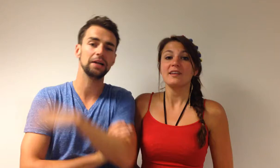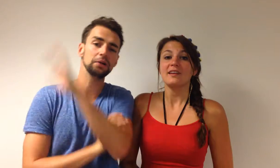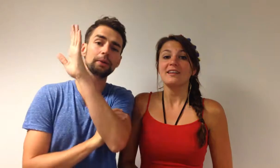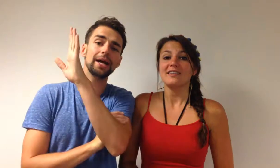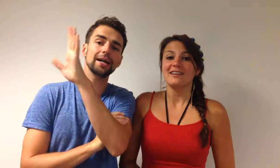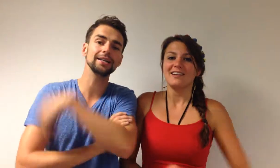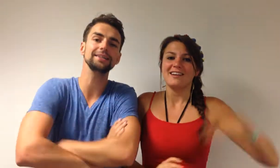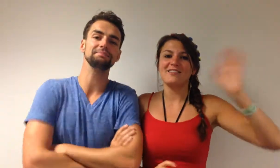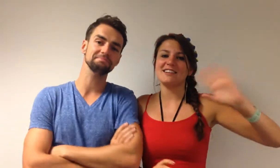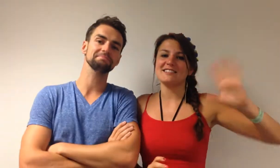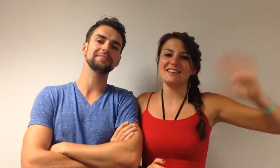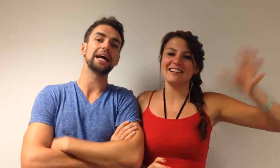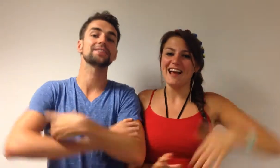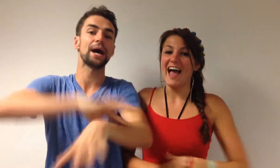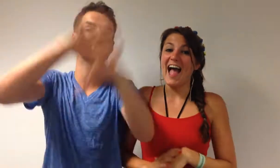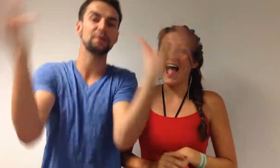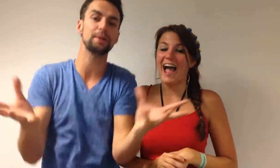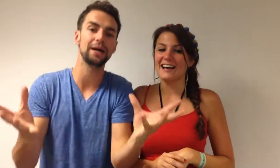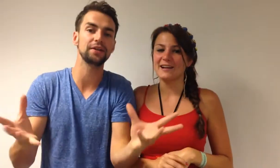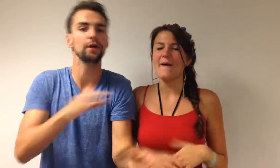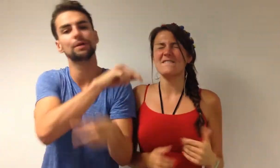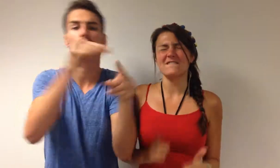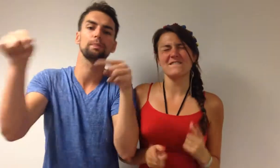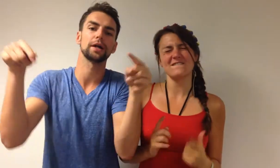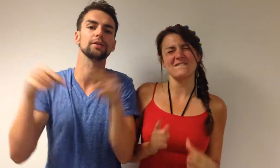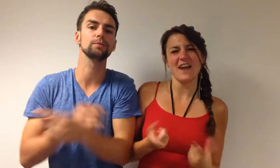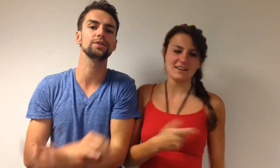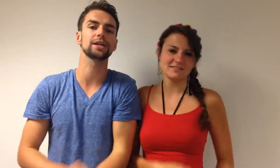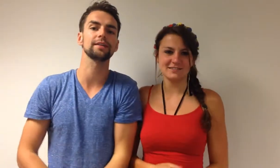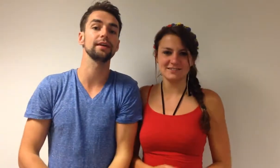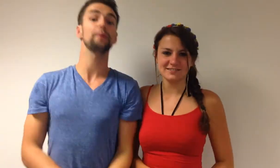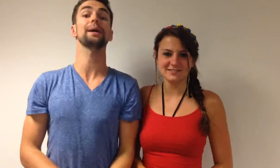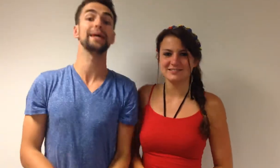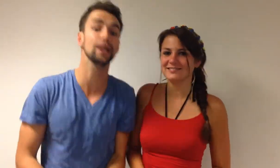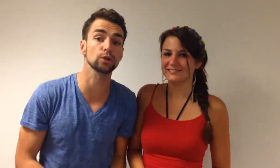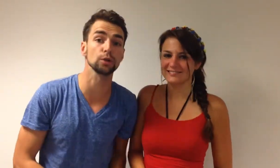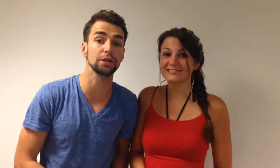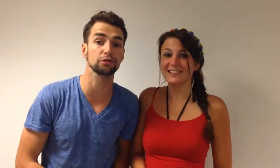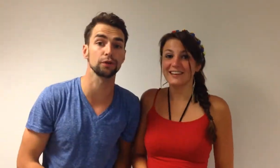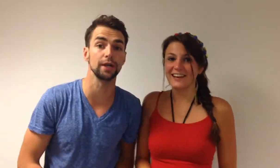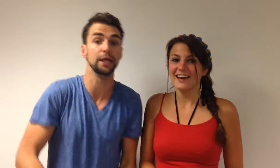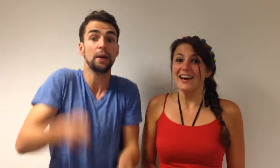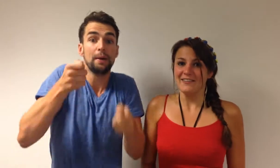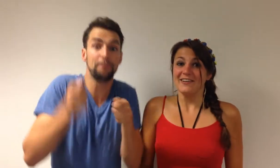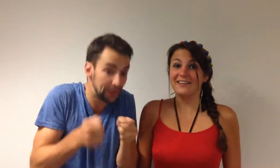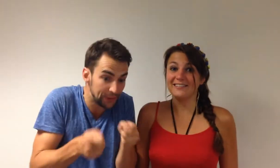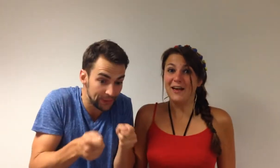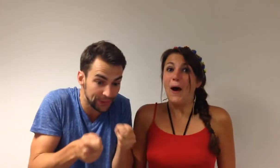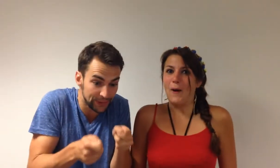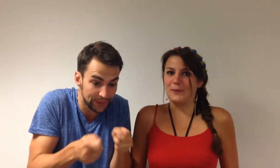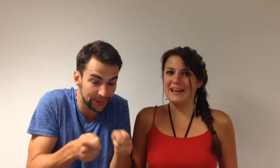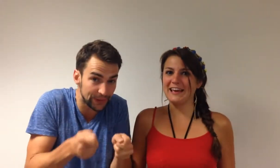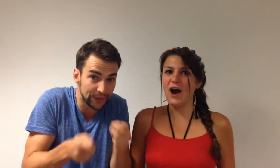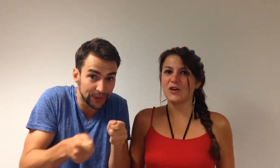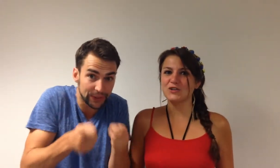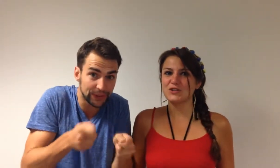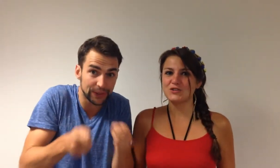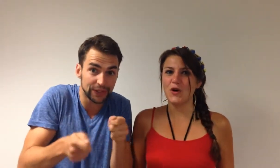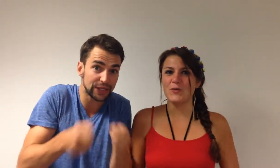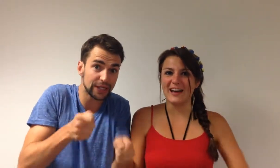Hallo, ben Arne. Ik ben Nasrin. En samen zijn we de bende met nog een paar andere muzikanten. En we hebben heel groot nieuws voor jullie. Op 9 augustus komen wij